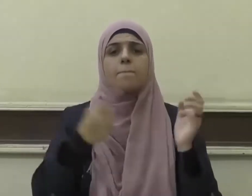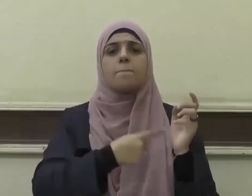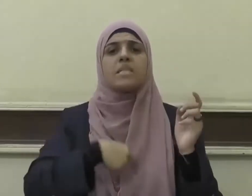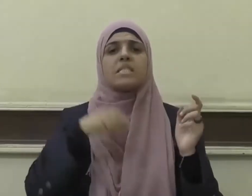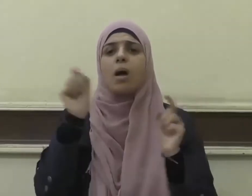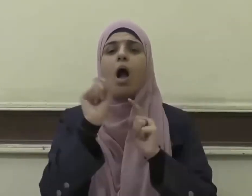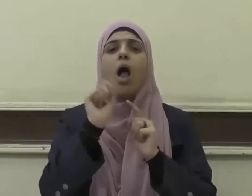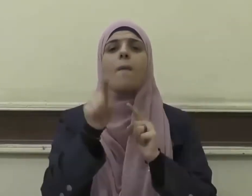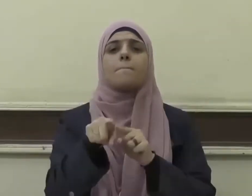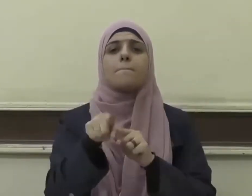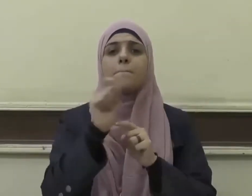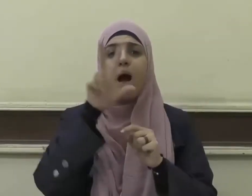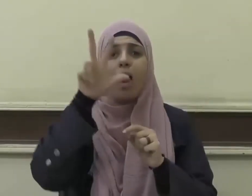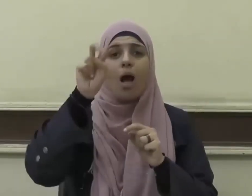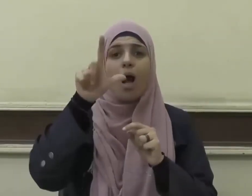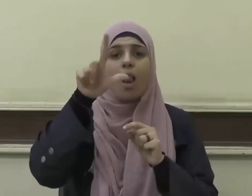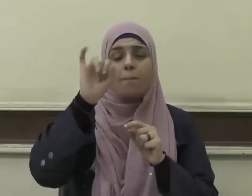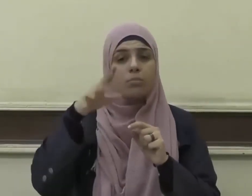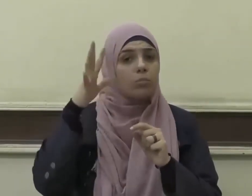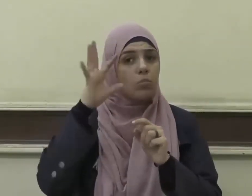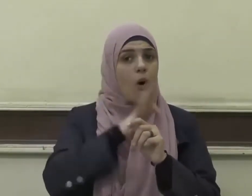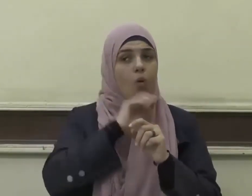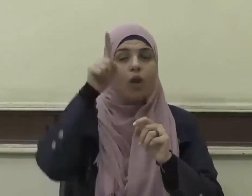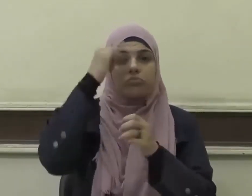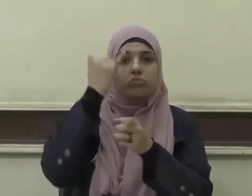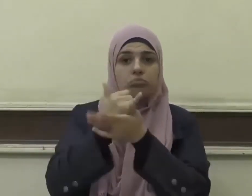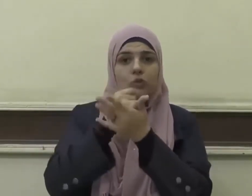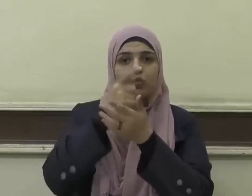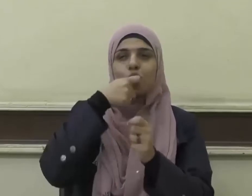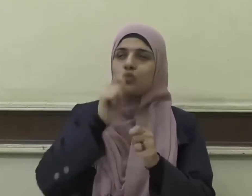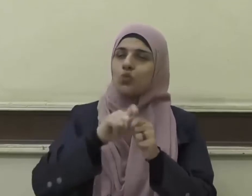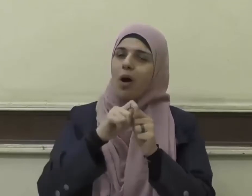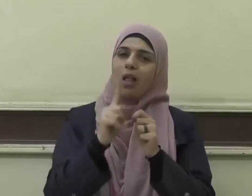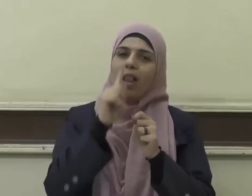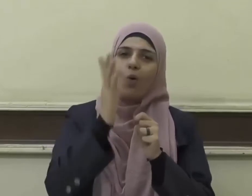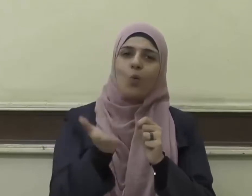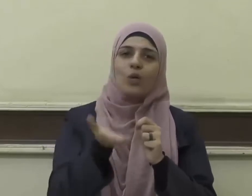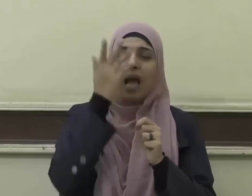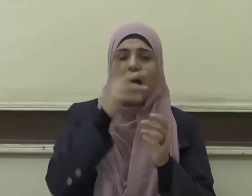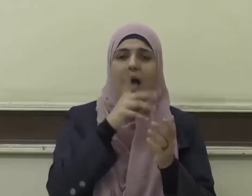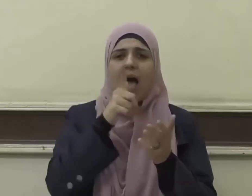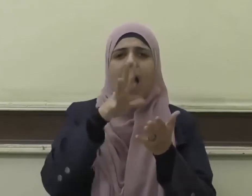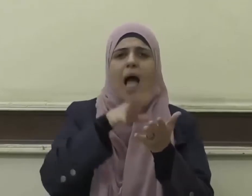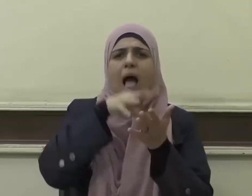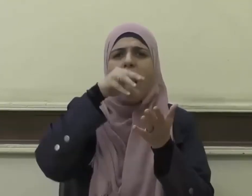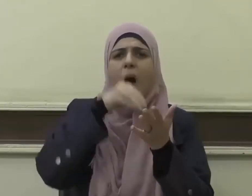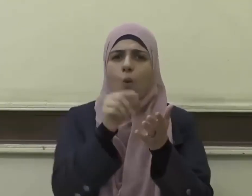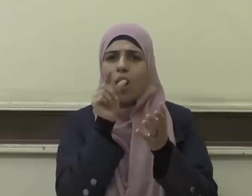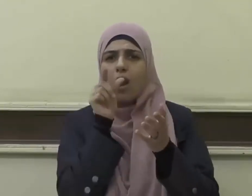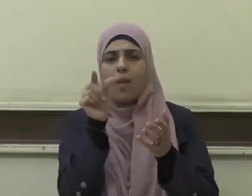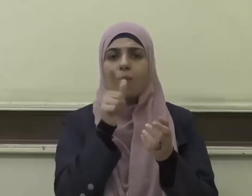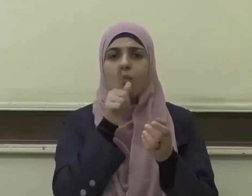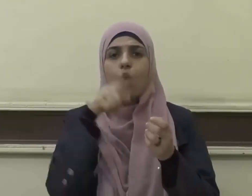واستهلها سبحانه وتعالى بقوله جل شأنه نون